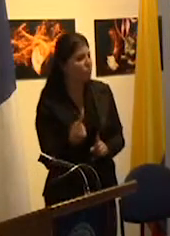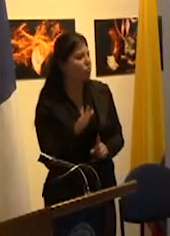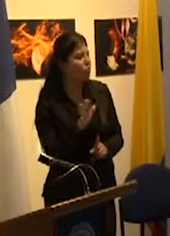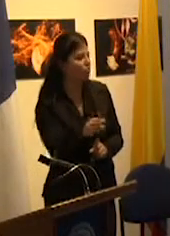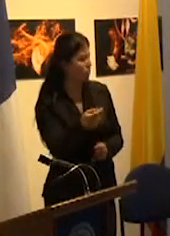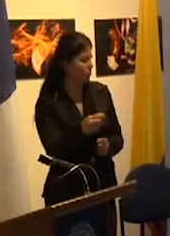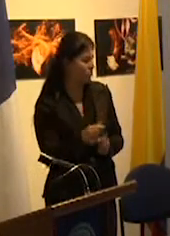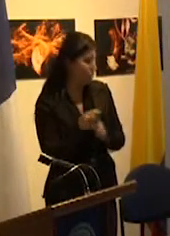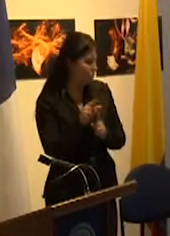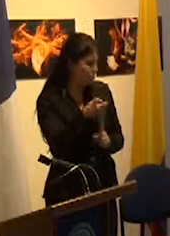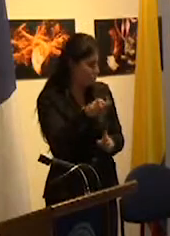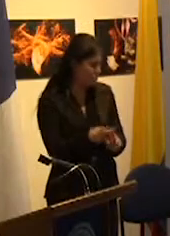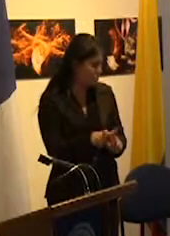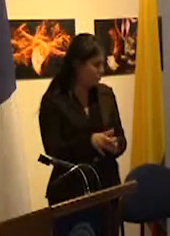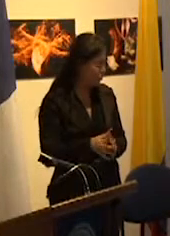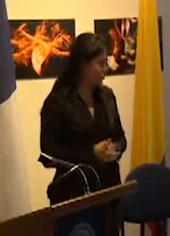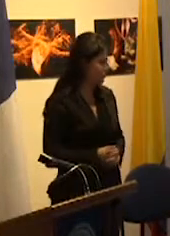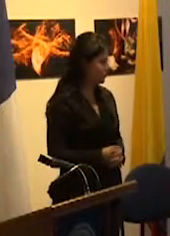singularidad